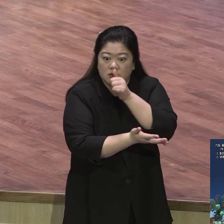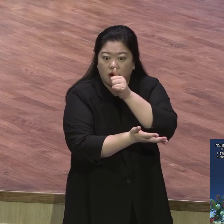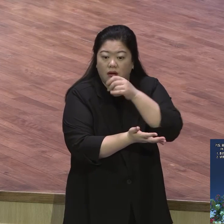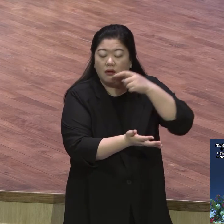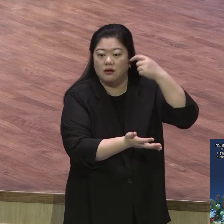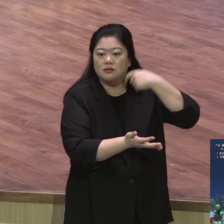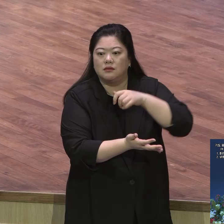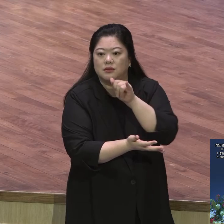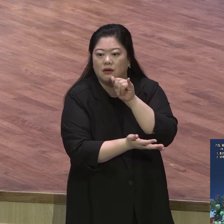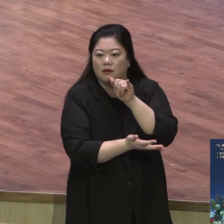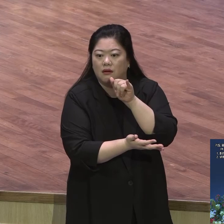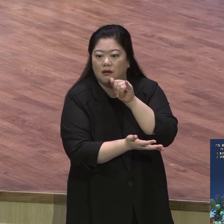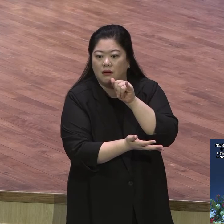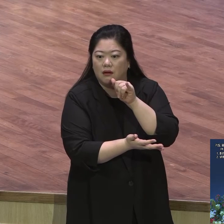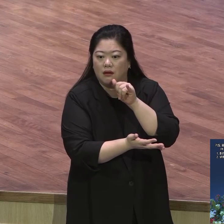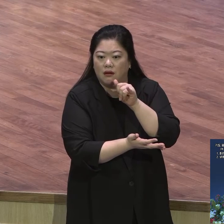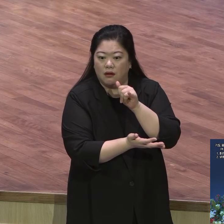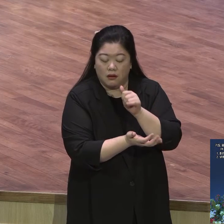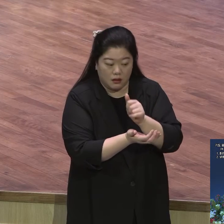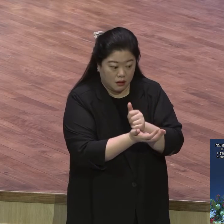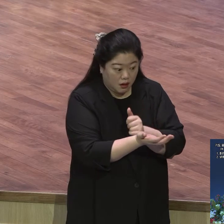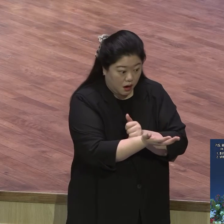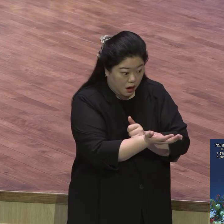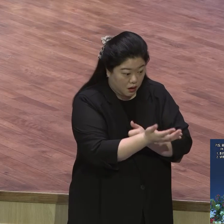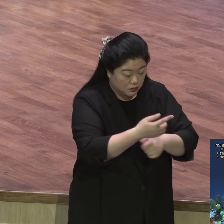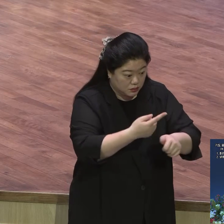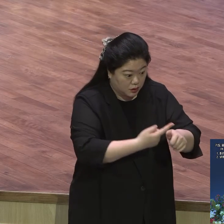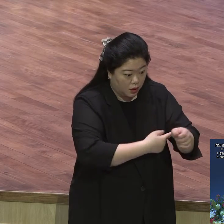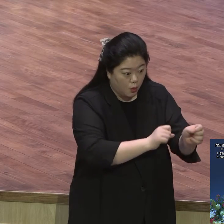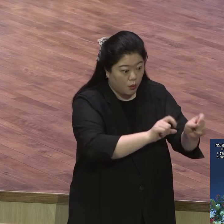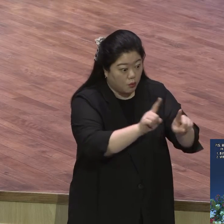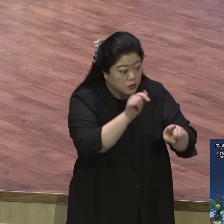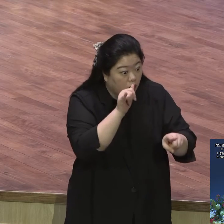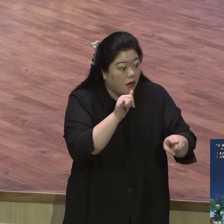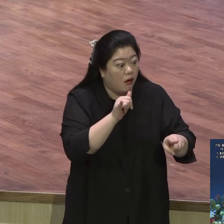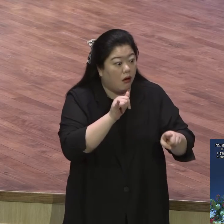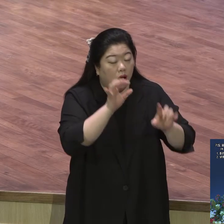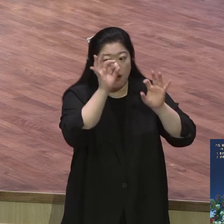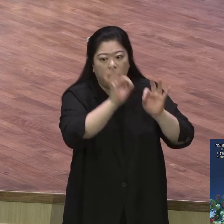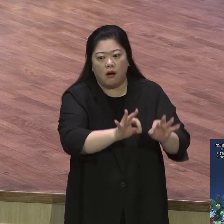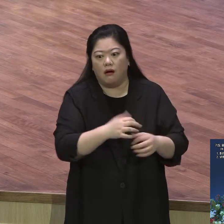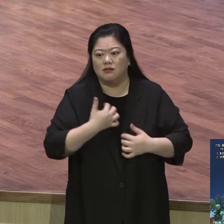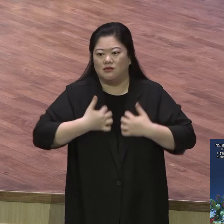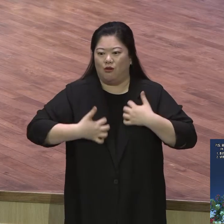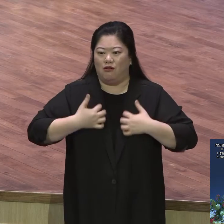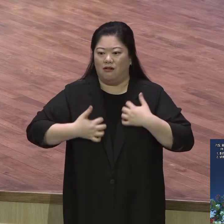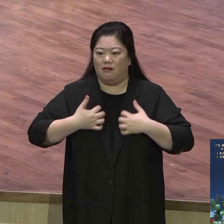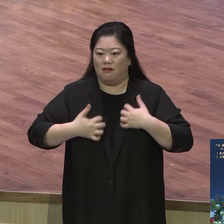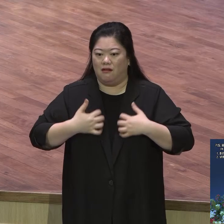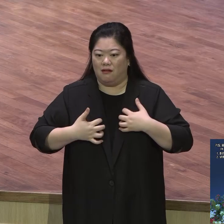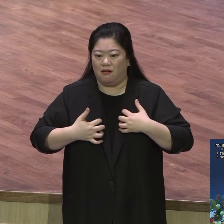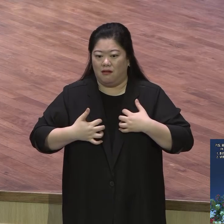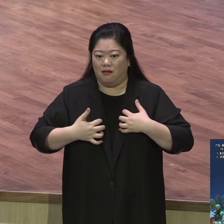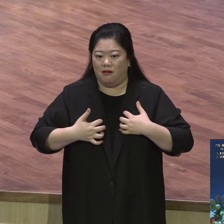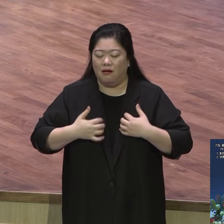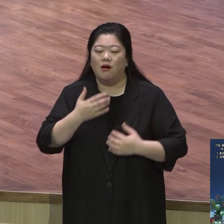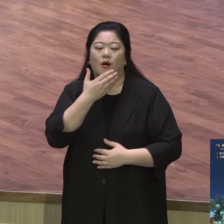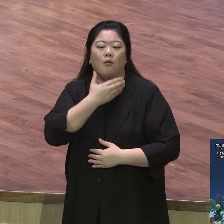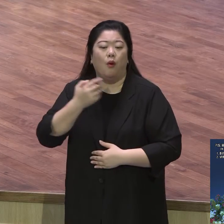참된 기도 응답입니다 영의 모든 성도들 이런 기도가 이끄는 삶 복음의 치유로 24제자로 멋지게